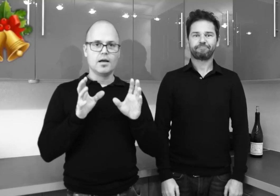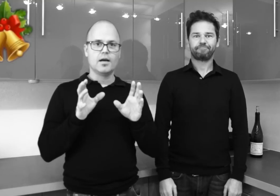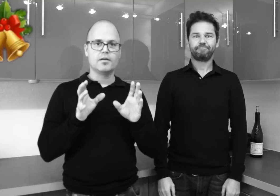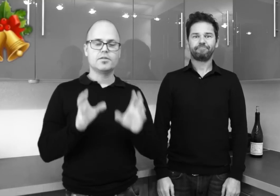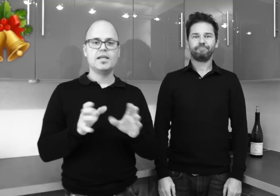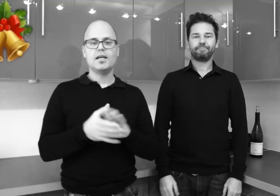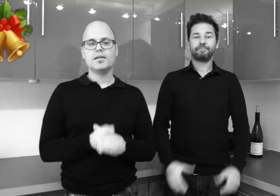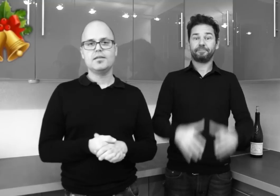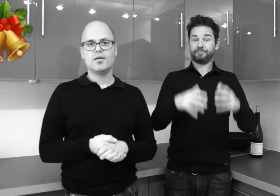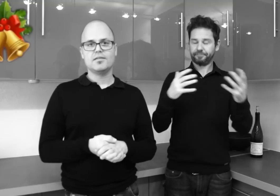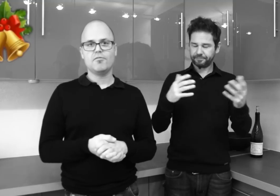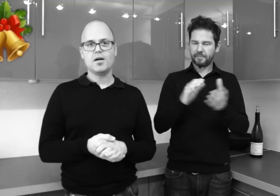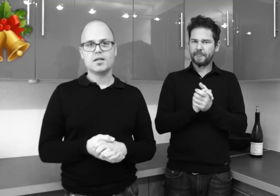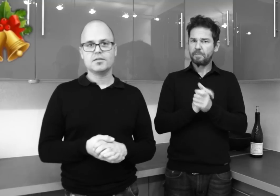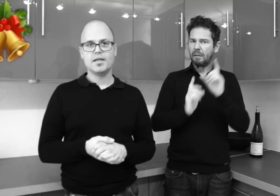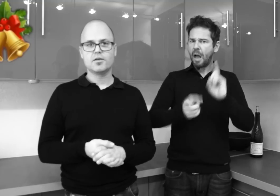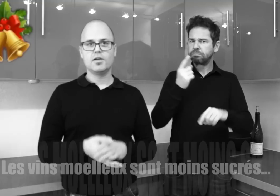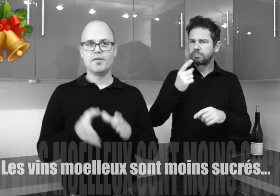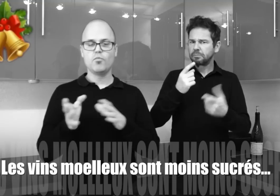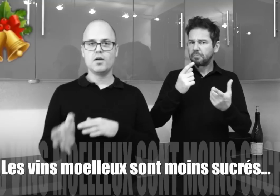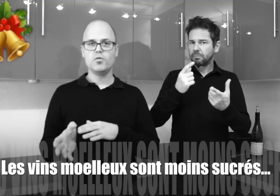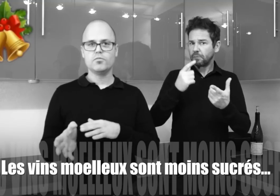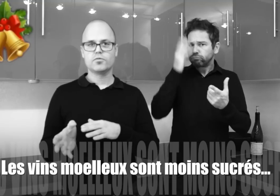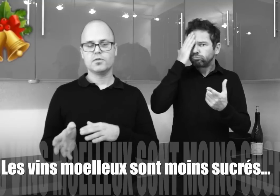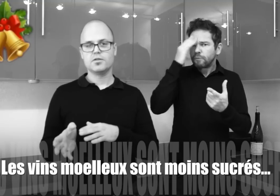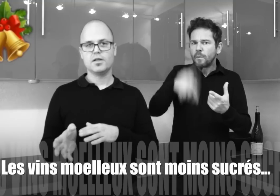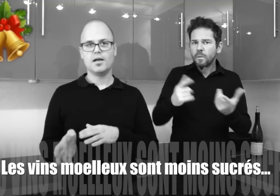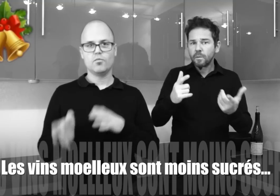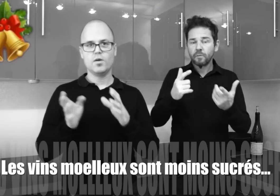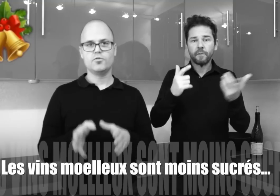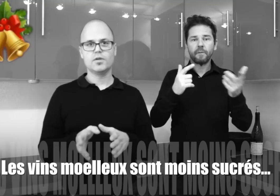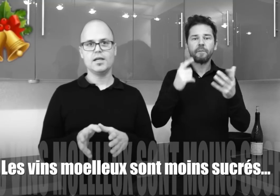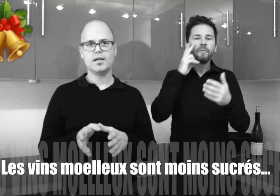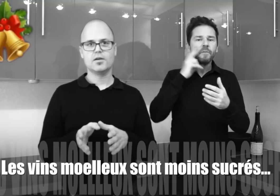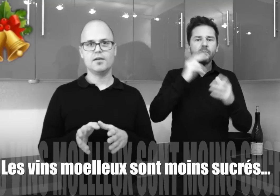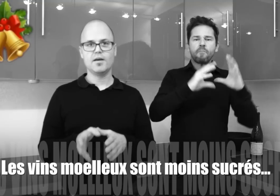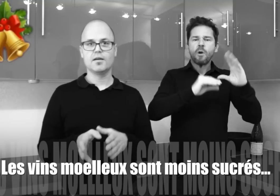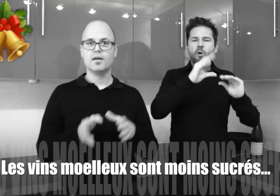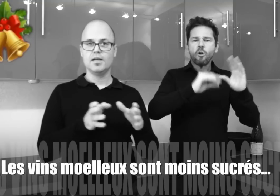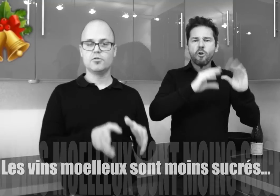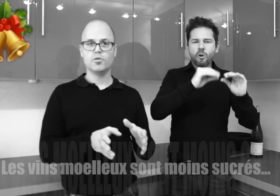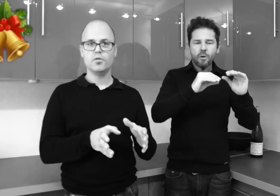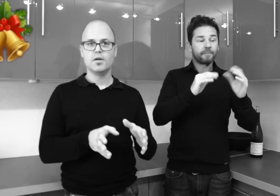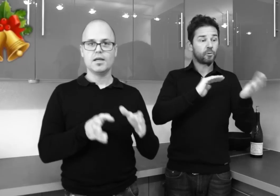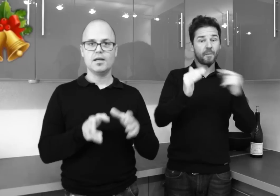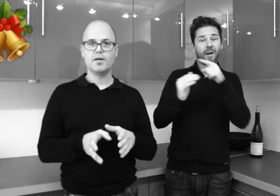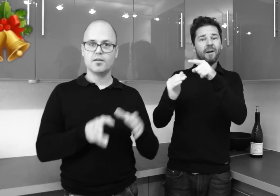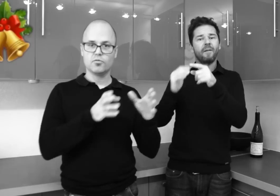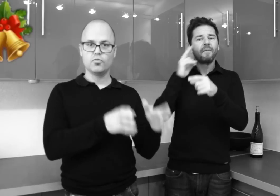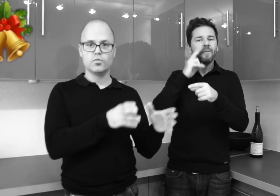Ce qui est intéressant à savoir, c'est que les vins moelleux sont en général moins sucrés que les vins licoreux et les vins doux